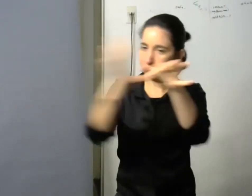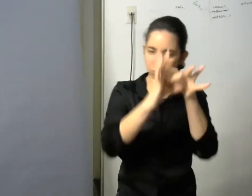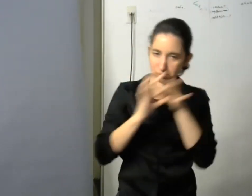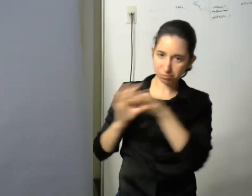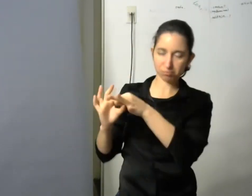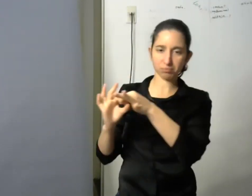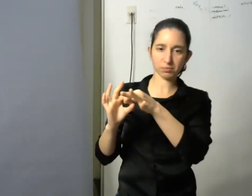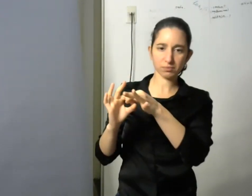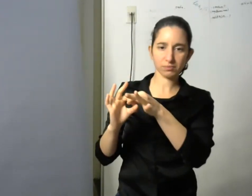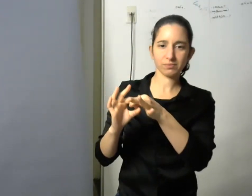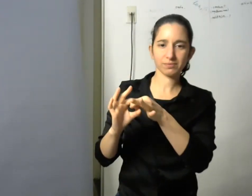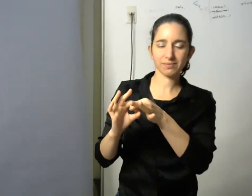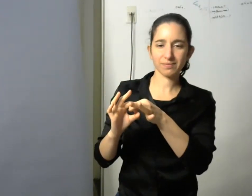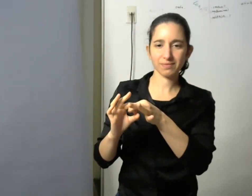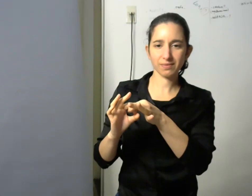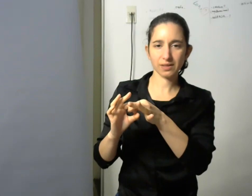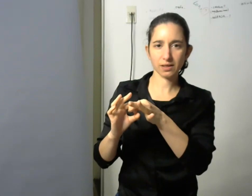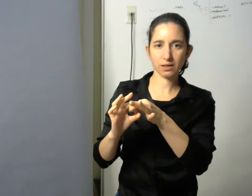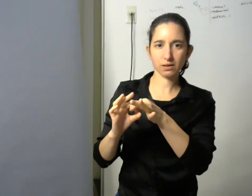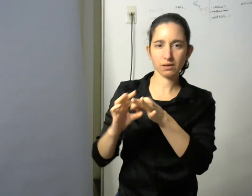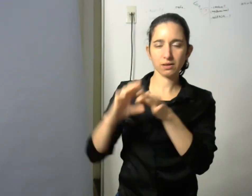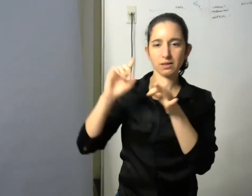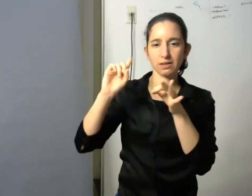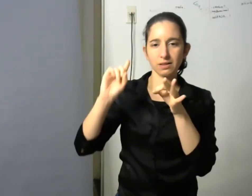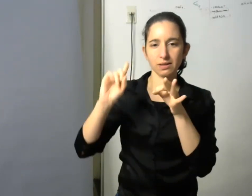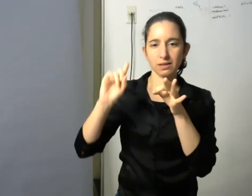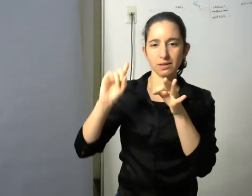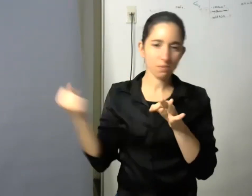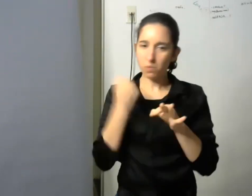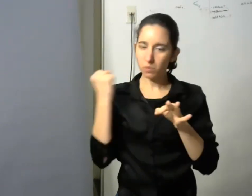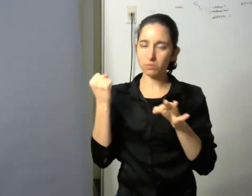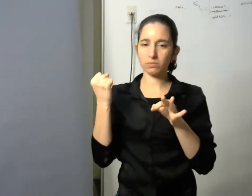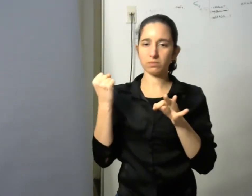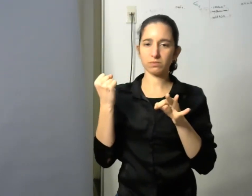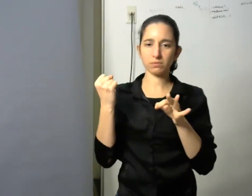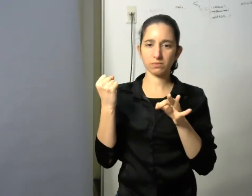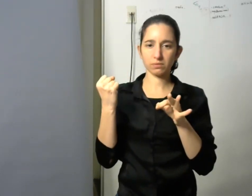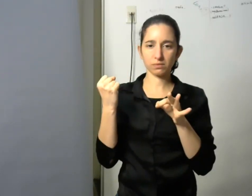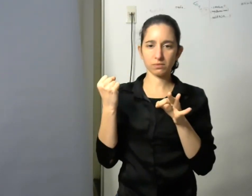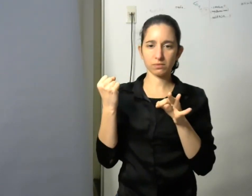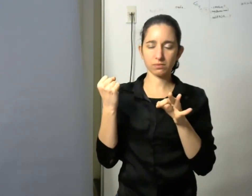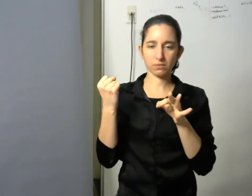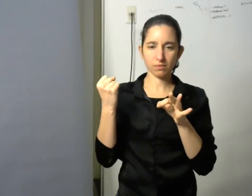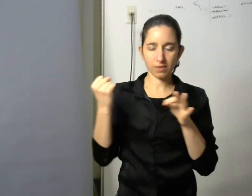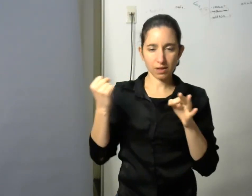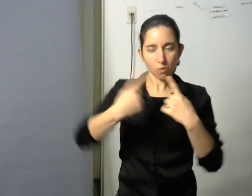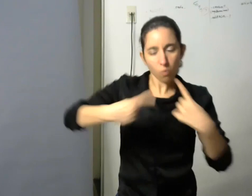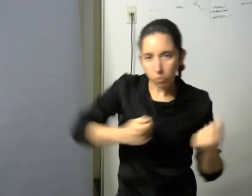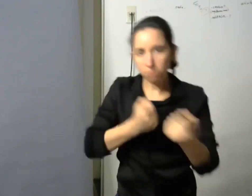contribuir a generar la organización esto se puede hacer de una manera colectiva